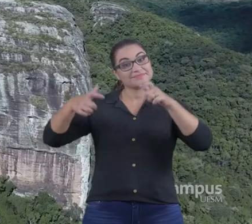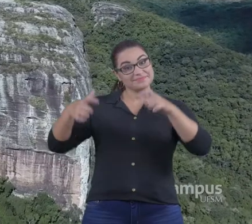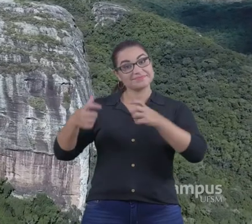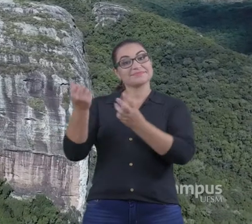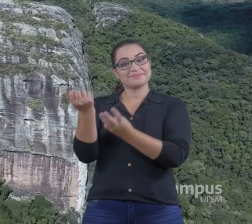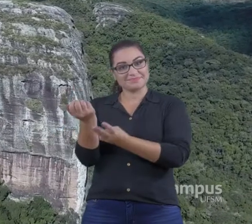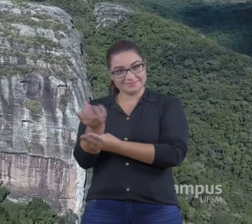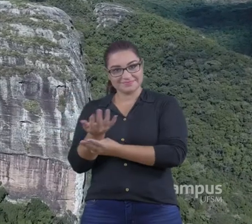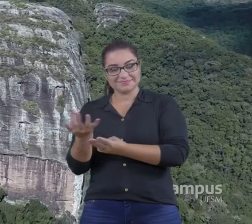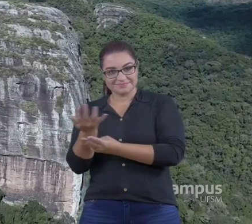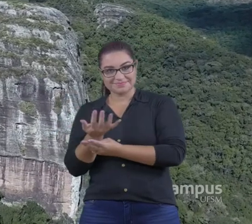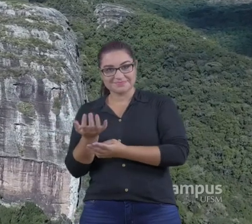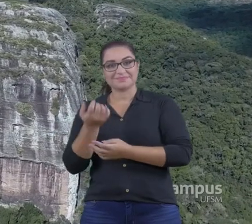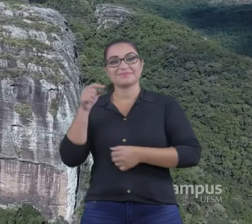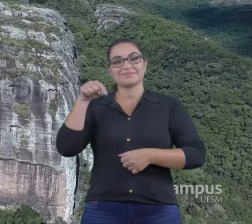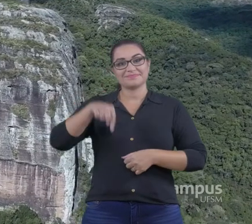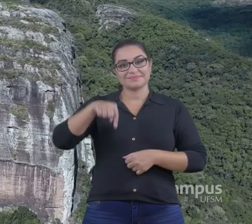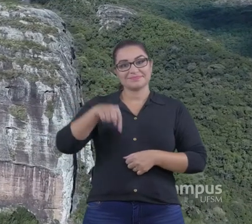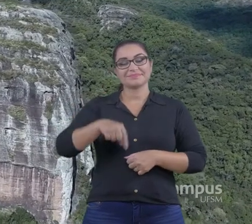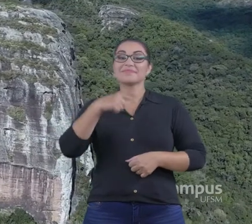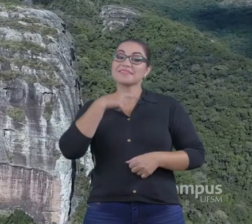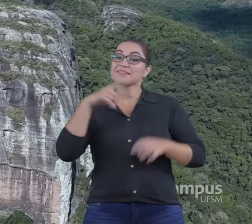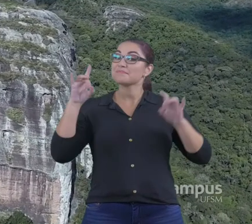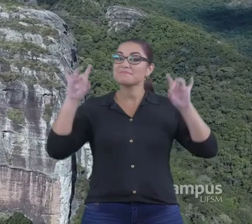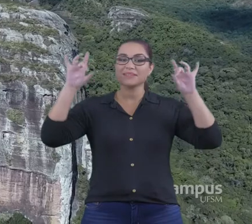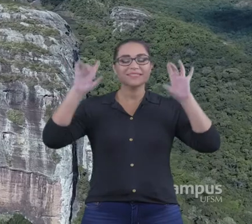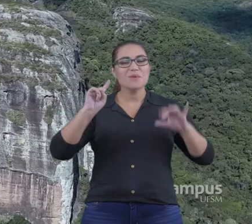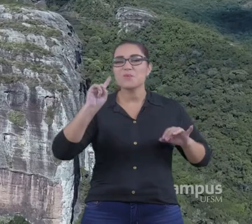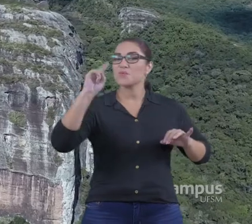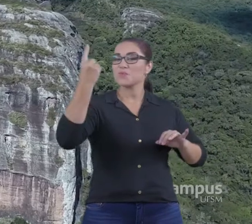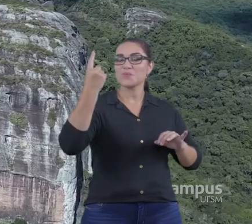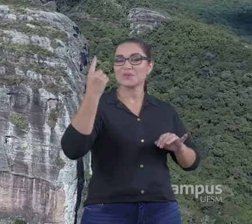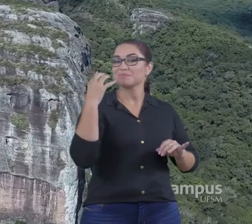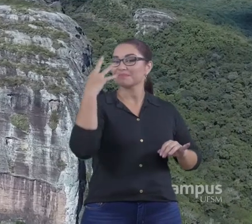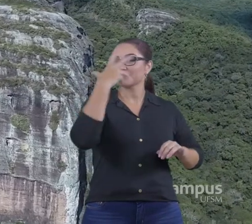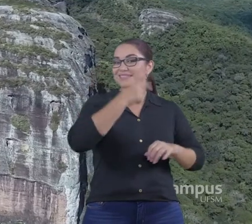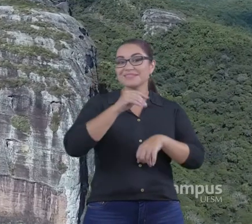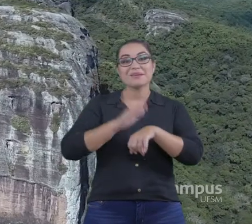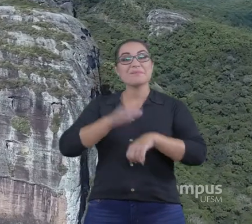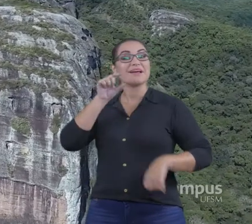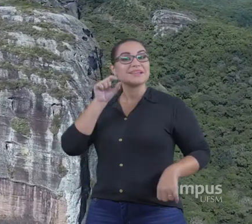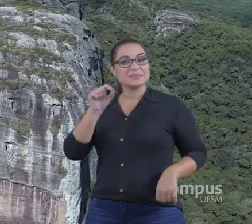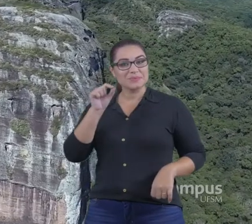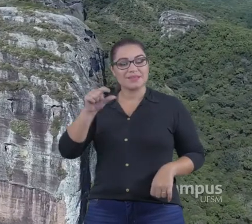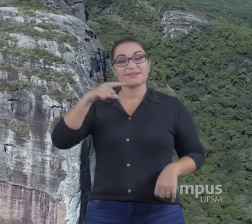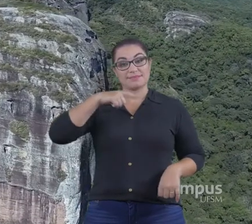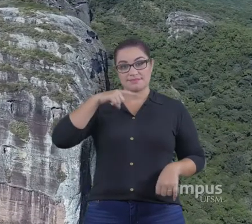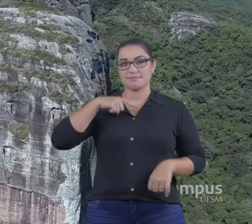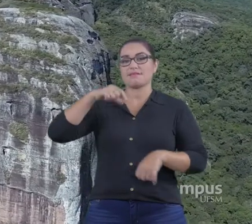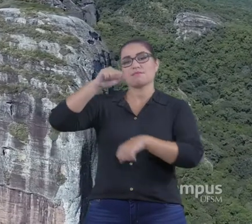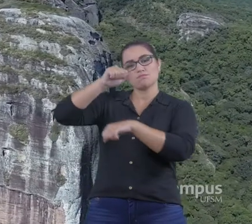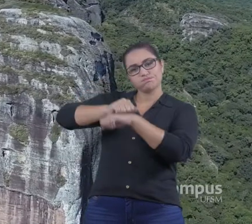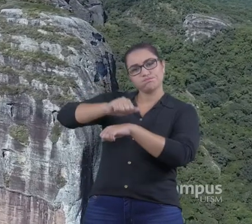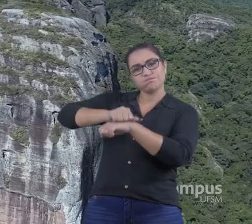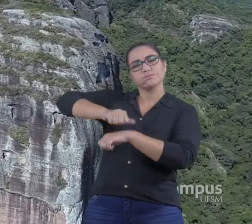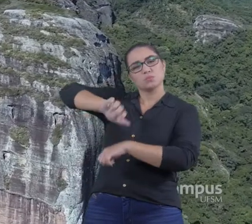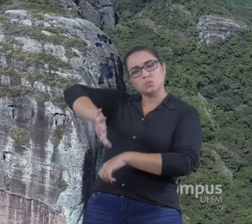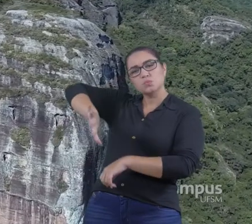Em Caçapava do Sul O que a gente tem De mais especial De mais singular É uma sequência de